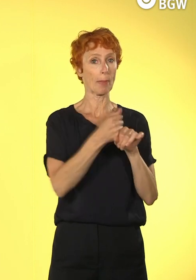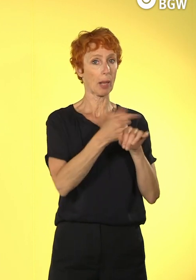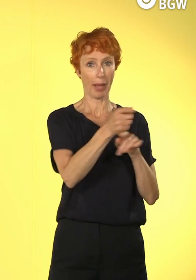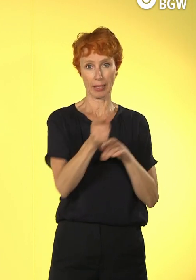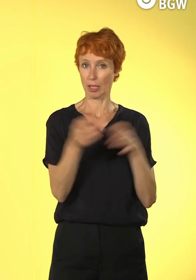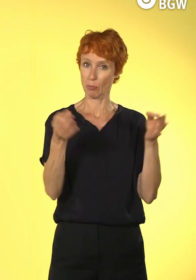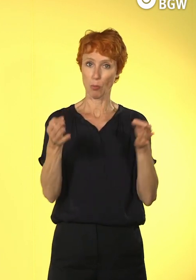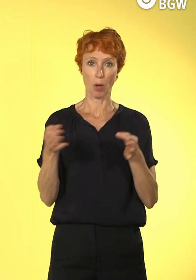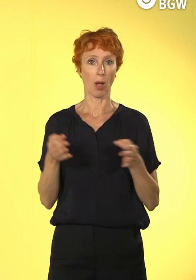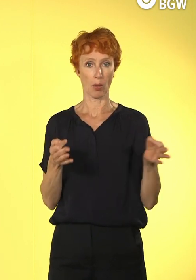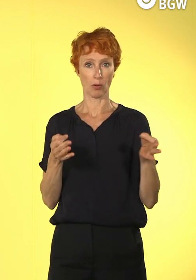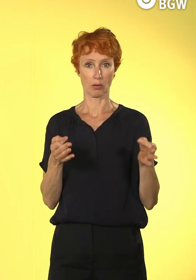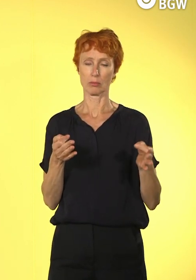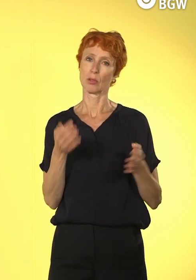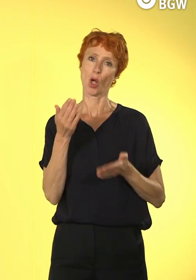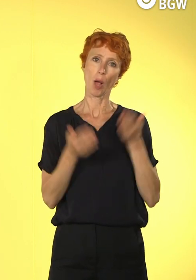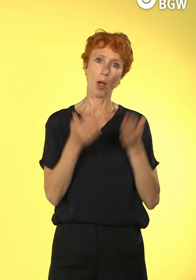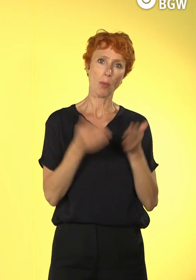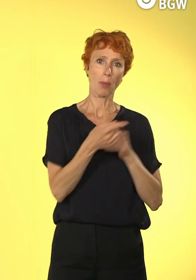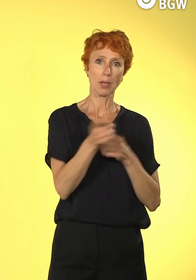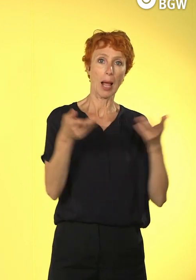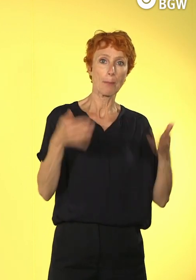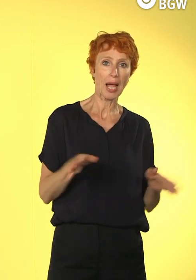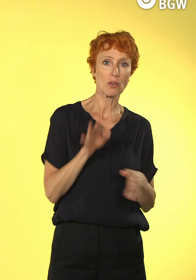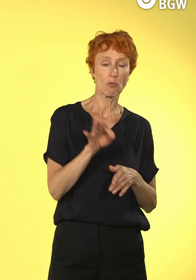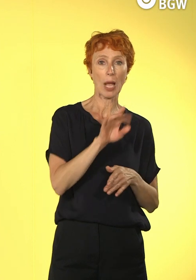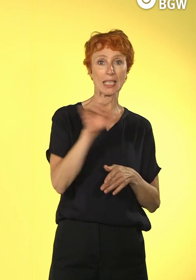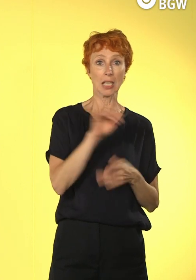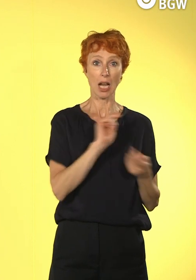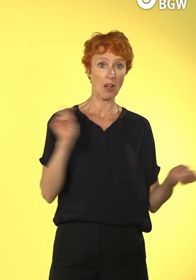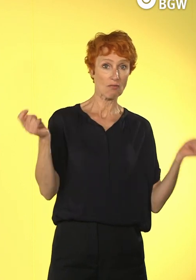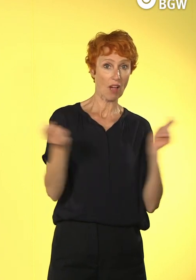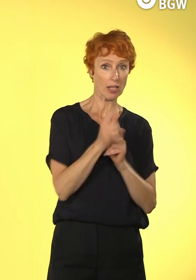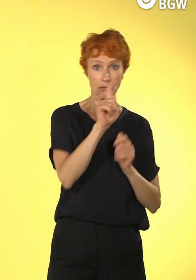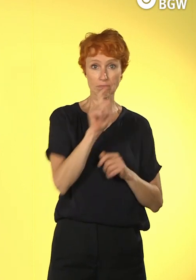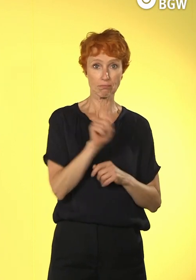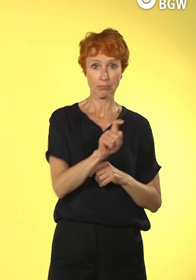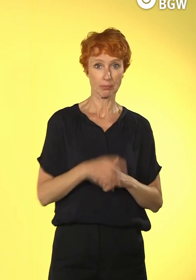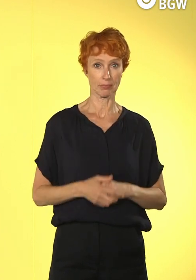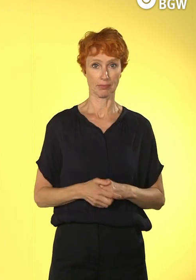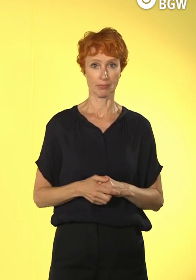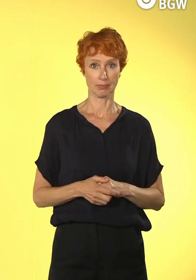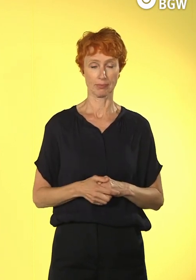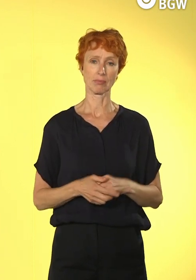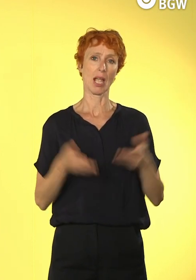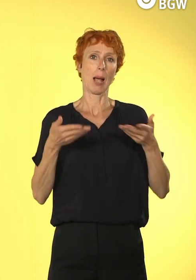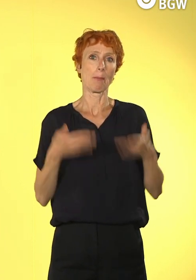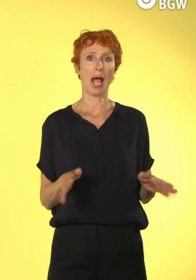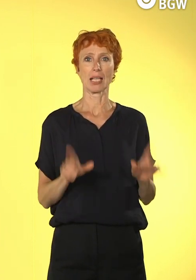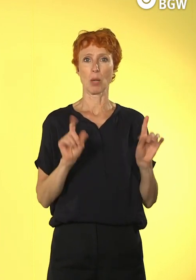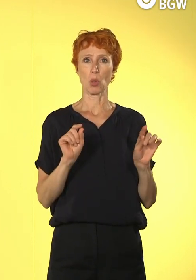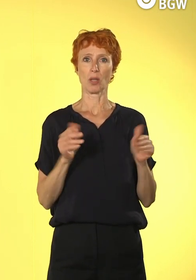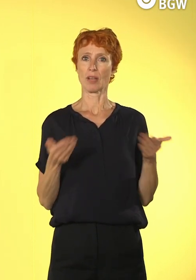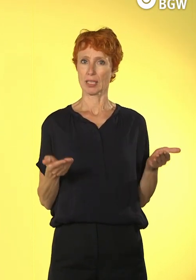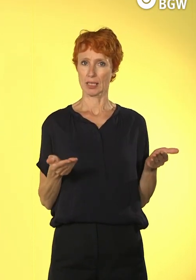bereit sind die also für den digitalen Wandel? Das ist die Grundaussage der Digital Readiness. Bereit heißt, man hat sich